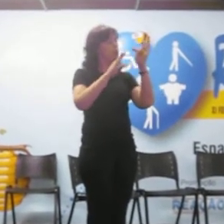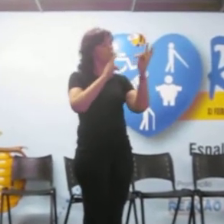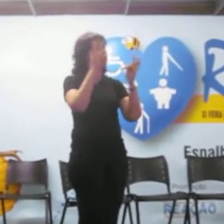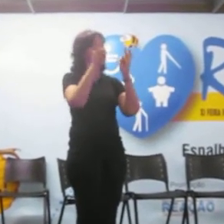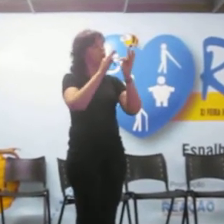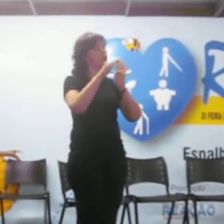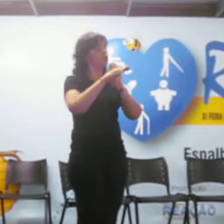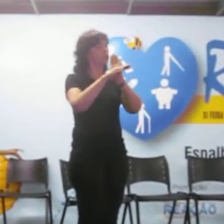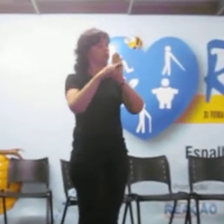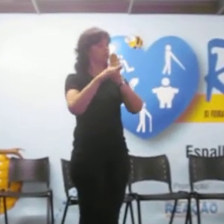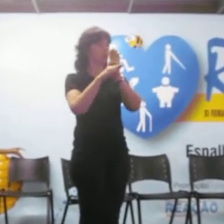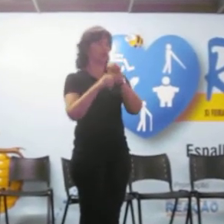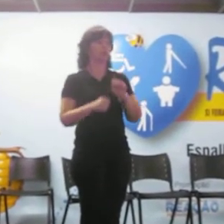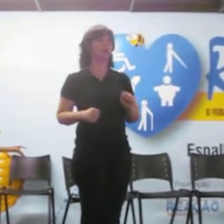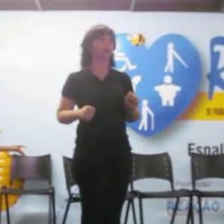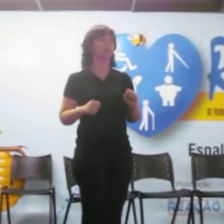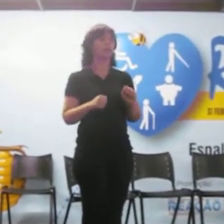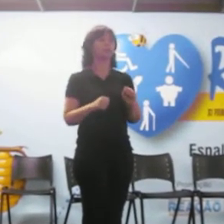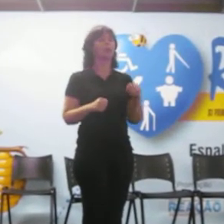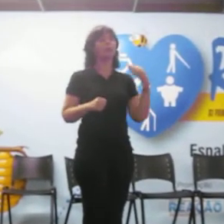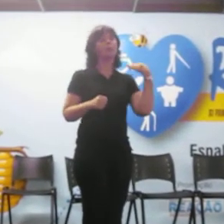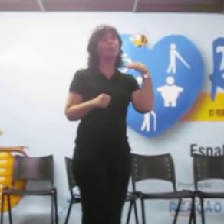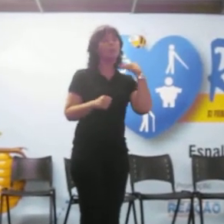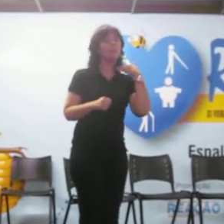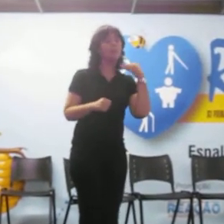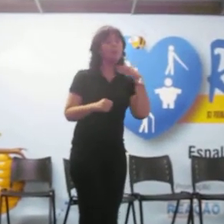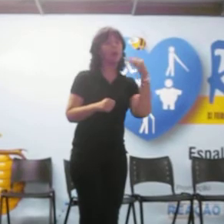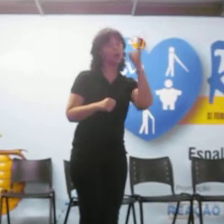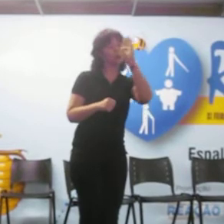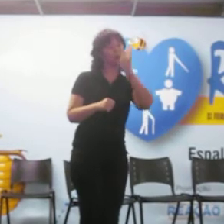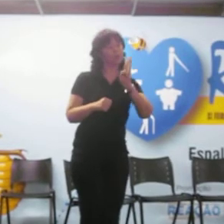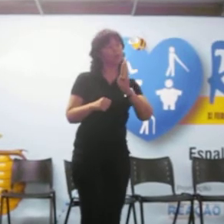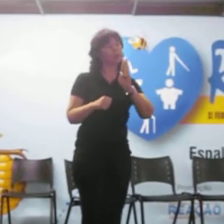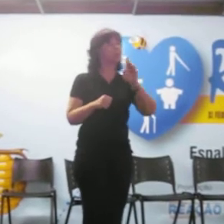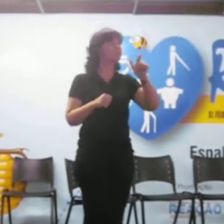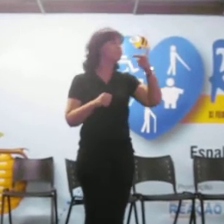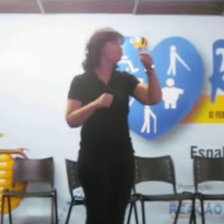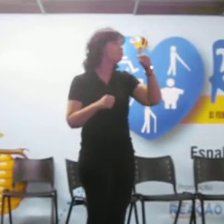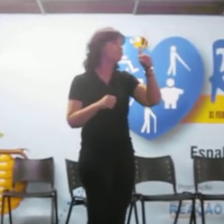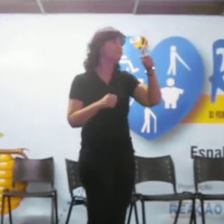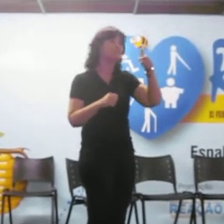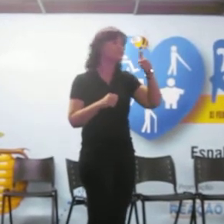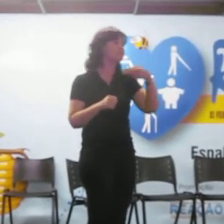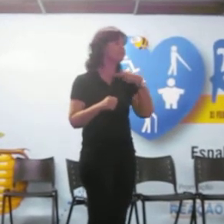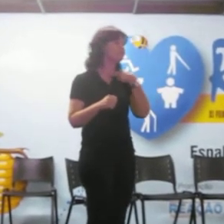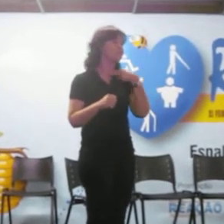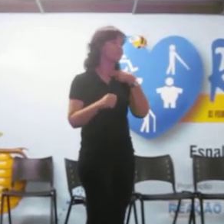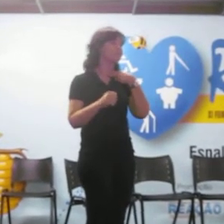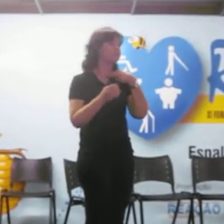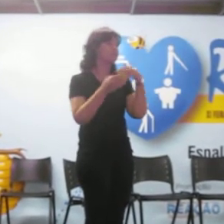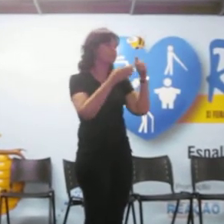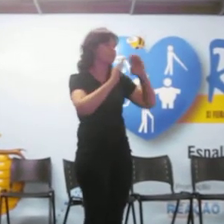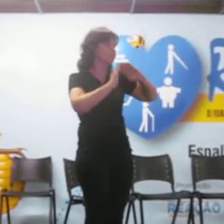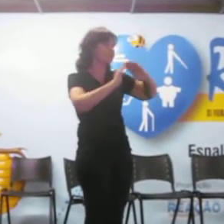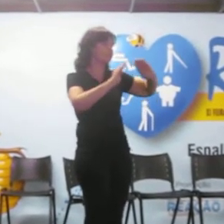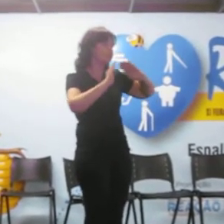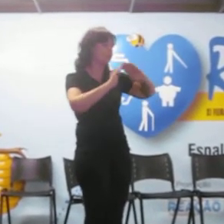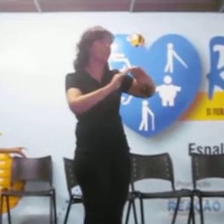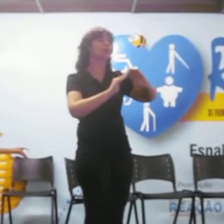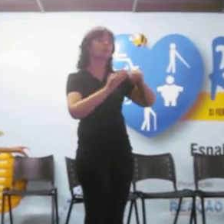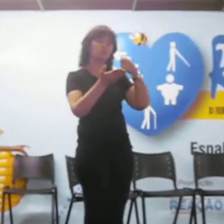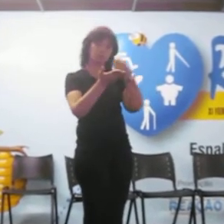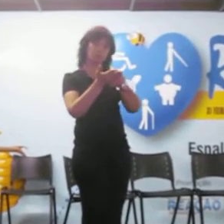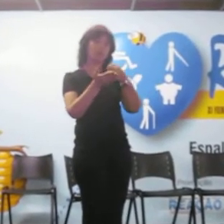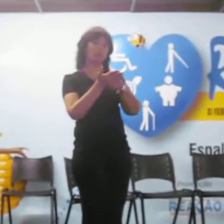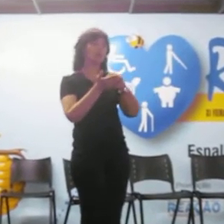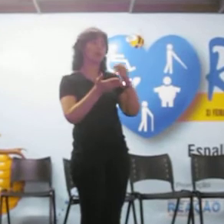o primeiro progresso do Banco do Brasil não contempla as órteses e próteses Então, a gente tem perturbado